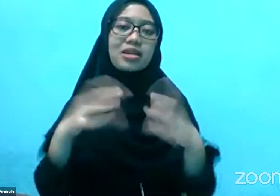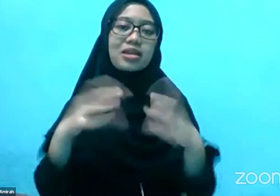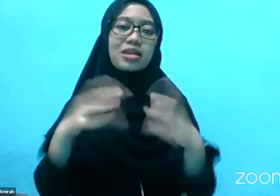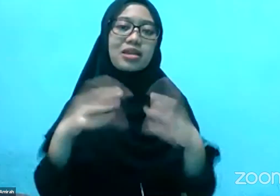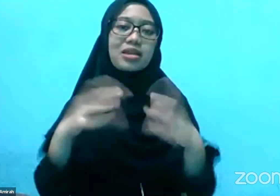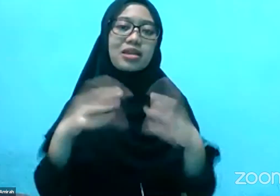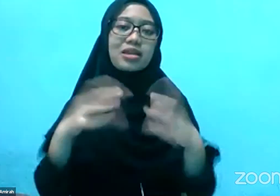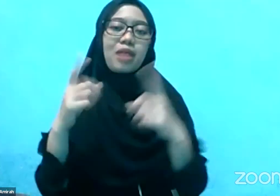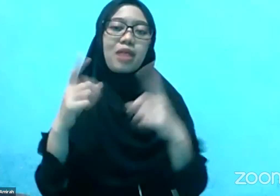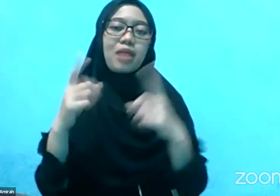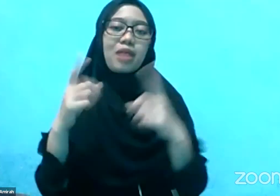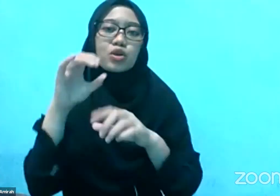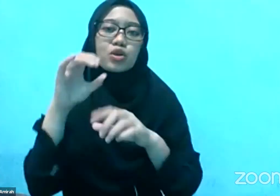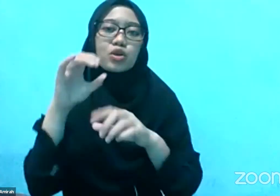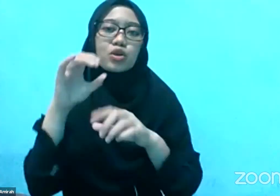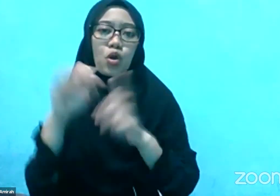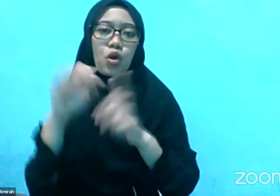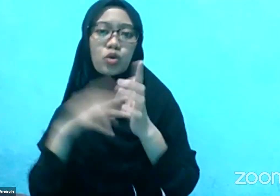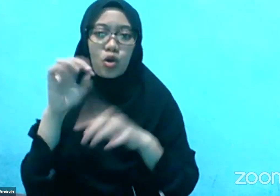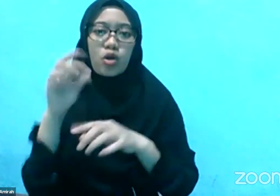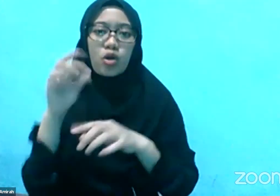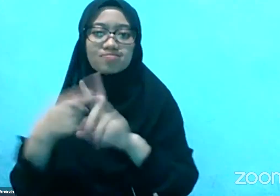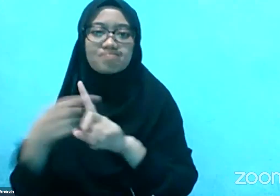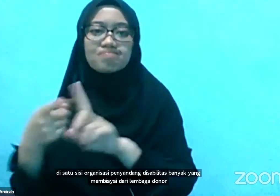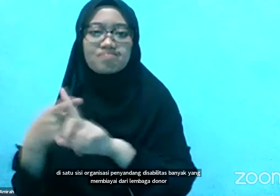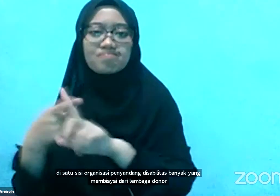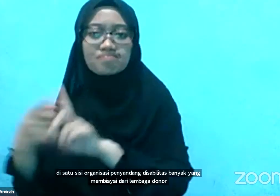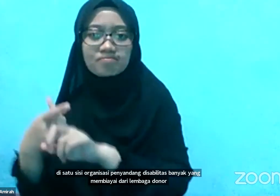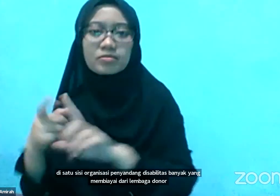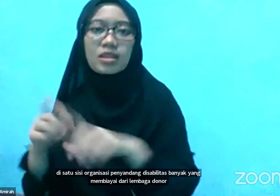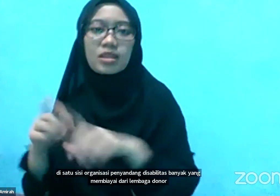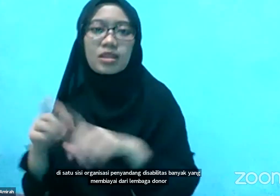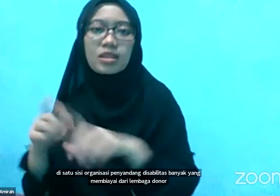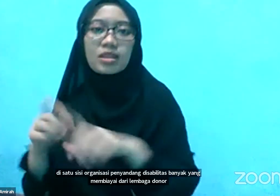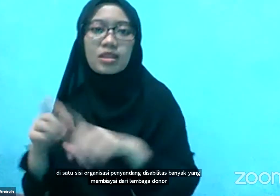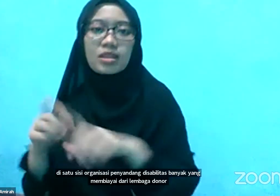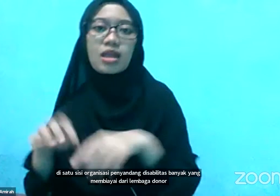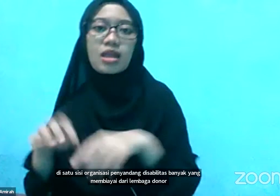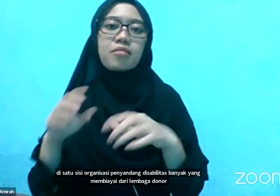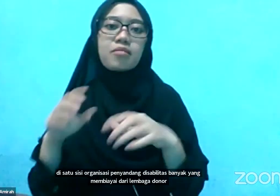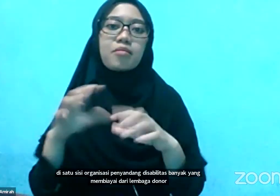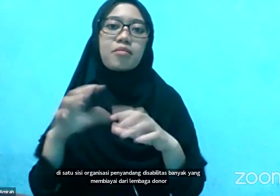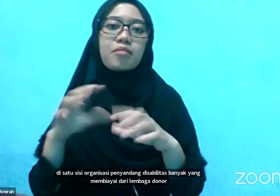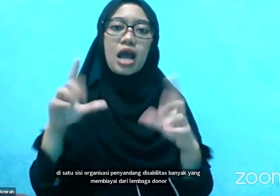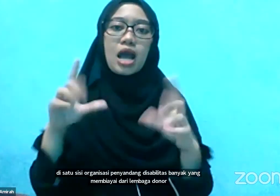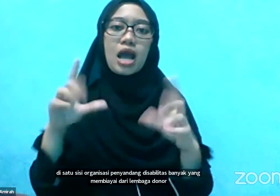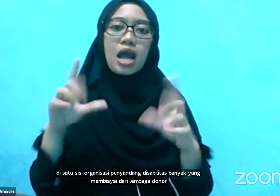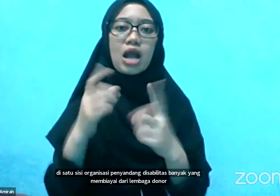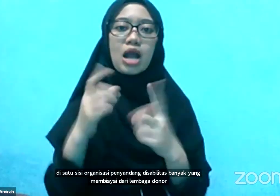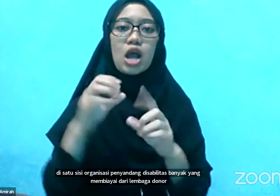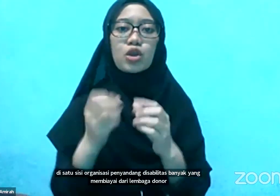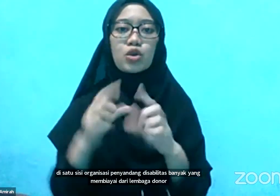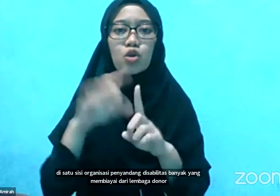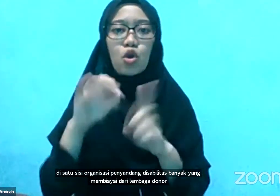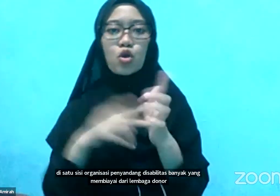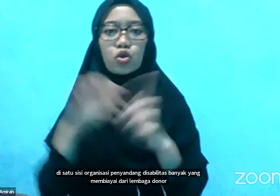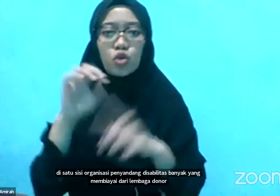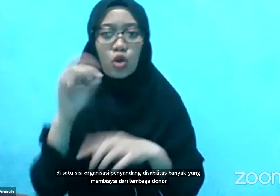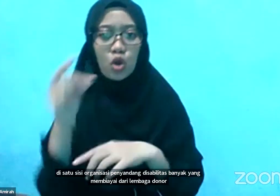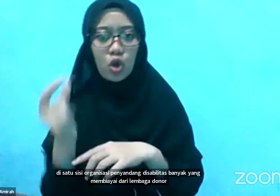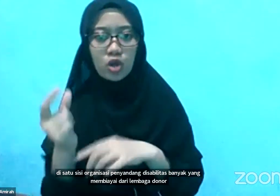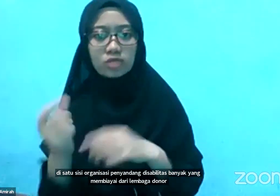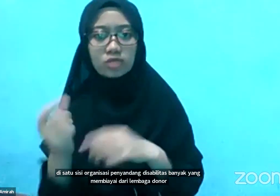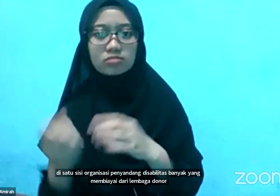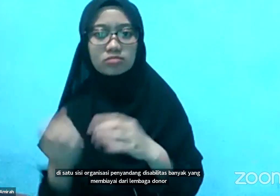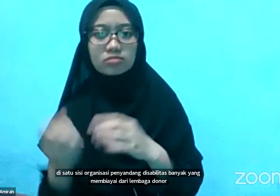Lalu Karena semakin banyak lembaga donor Datang ke Indonesia OPD yang tadinya Fokus sama satu atau dua program